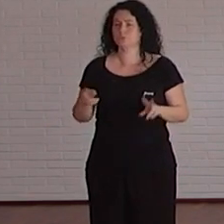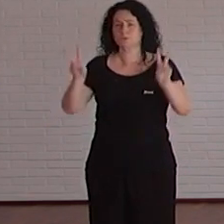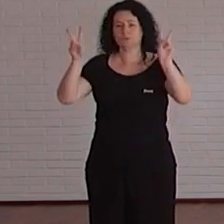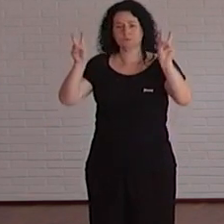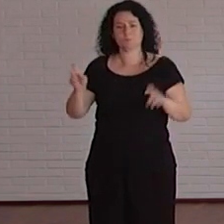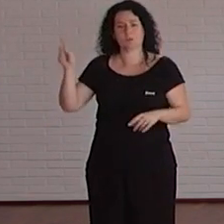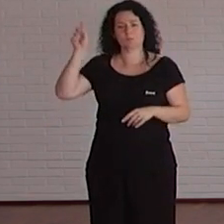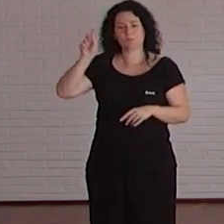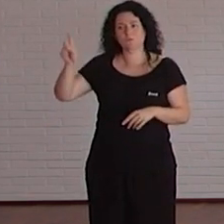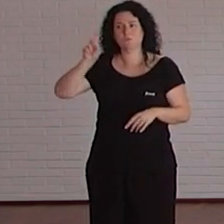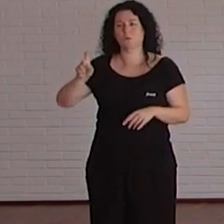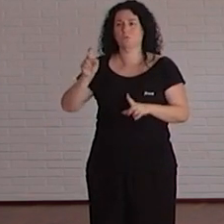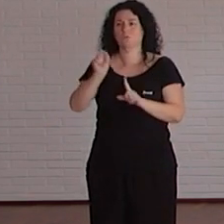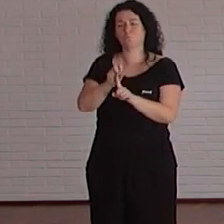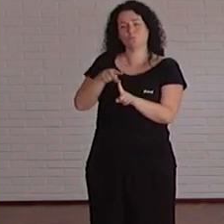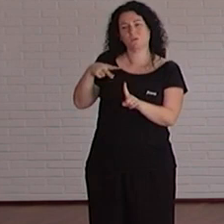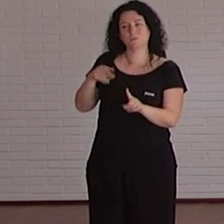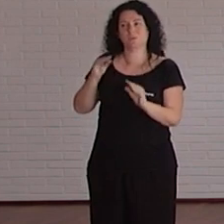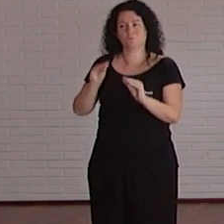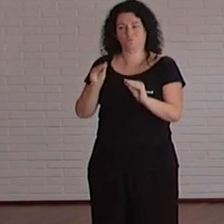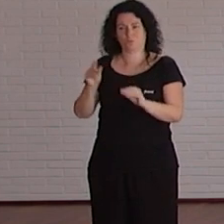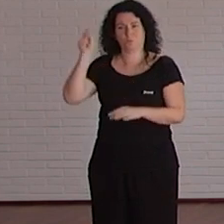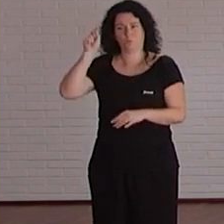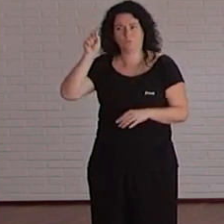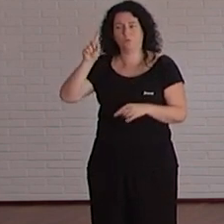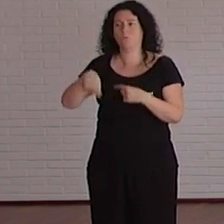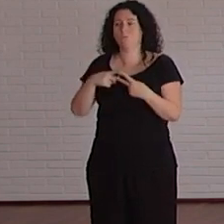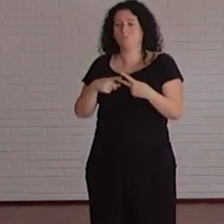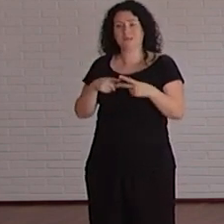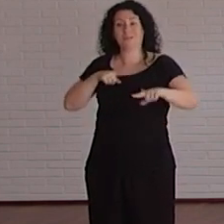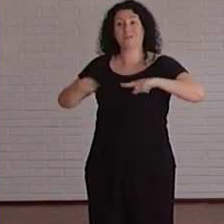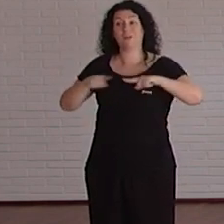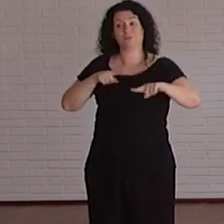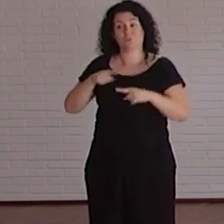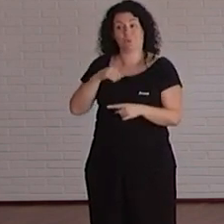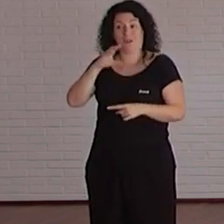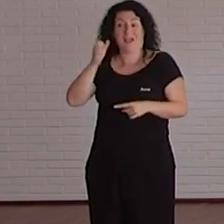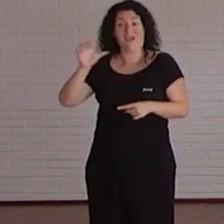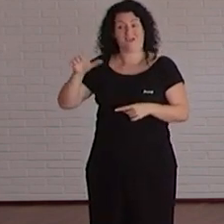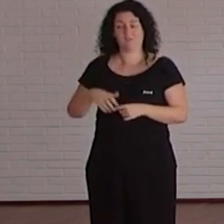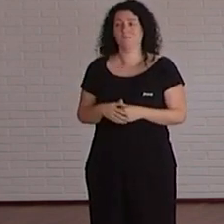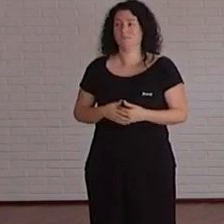desde los dos puntos de vista tanto como docente y como director de Centro de Apoyo a los Estudiantes